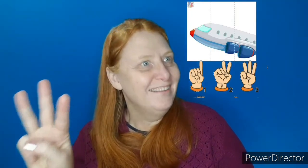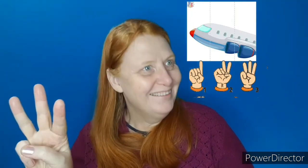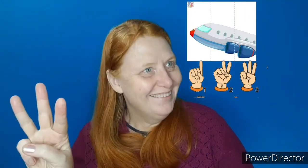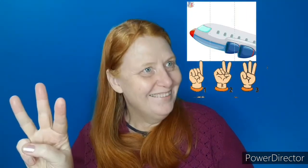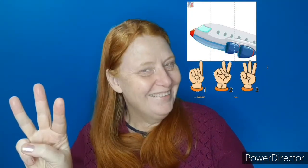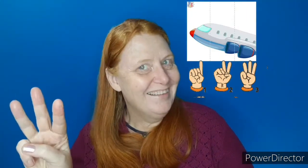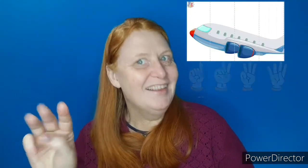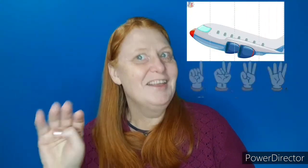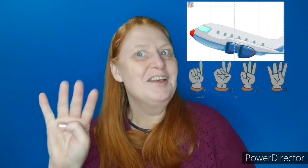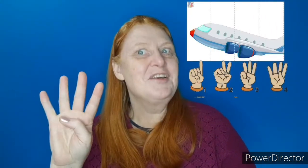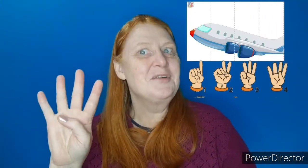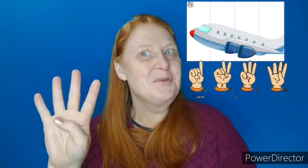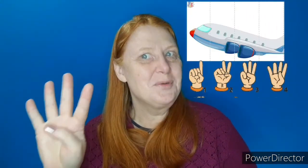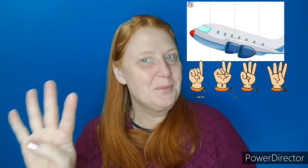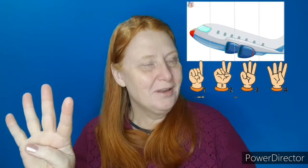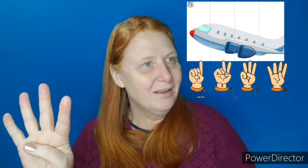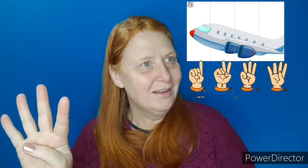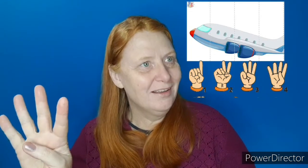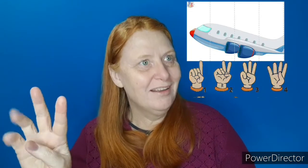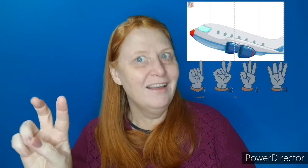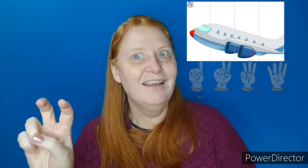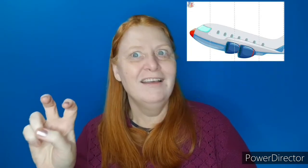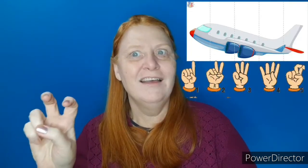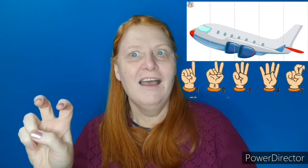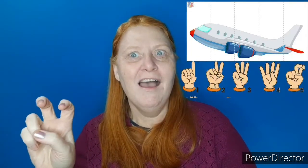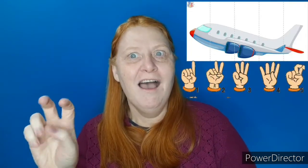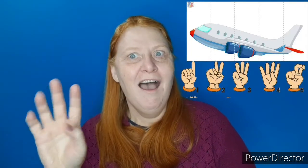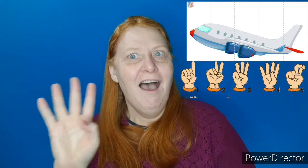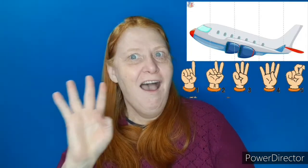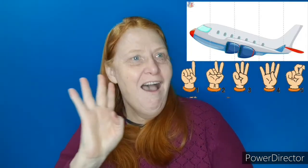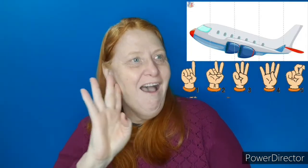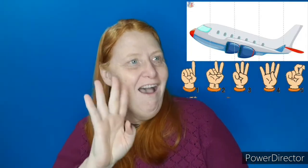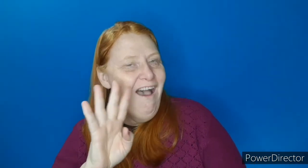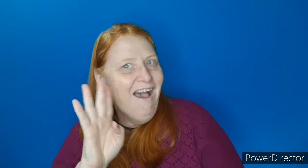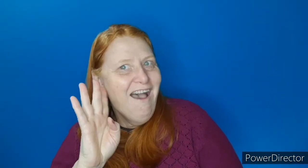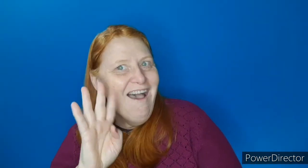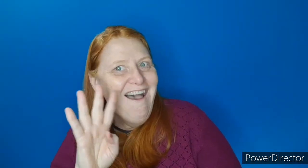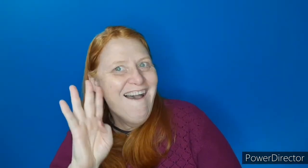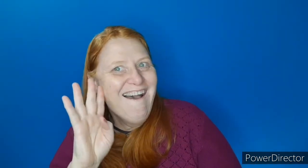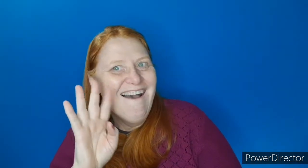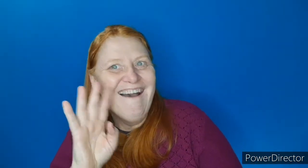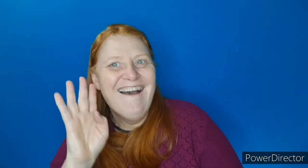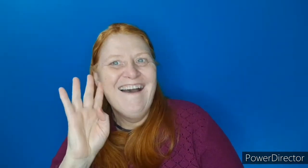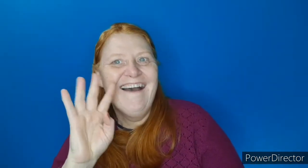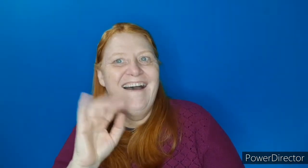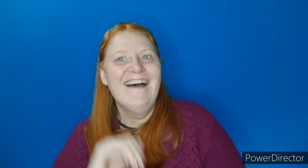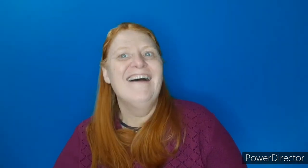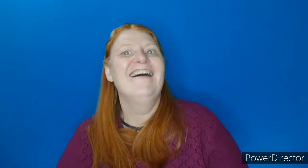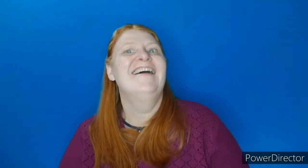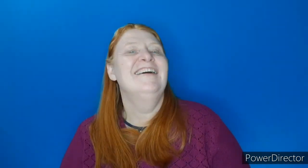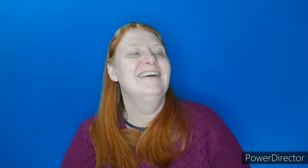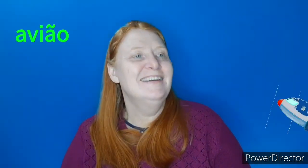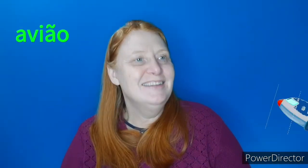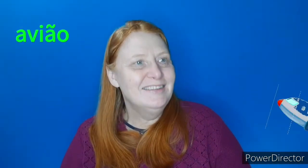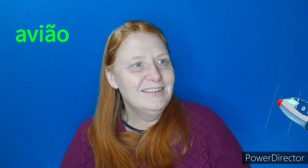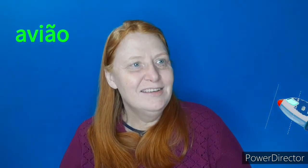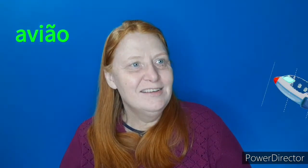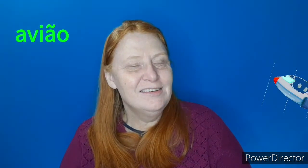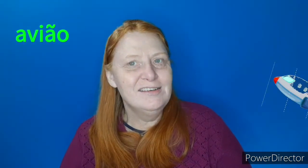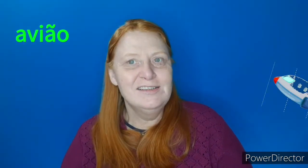4, 5. Nossa, que legal. Um avião. Um